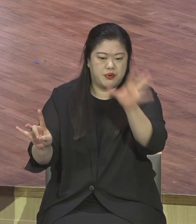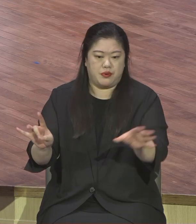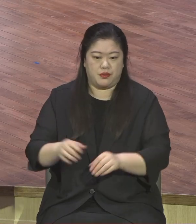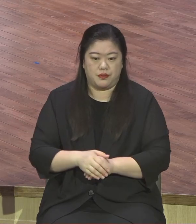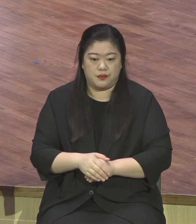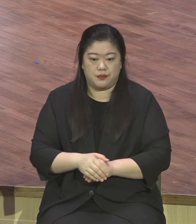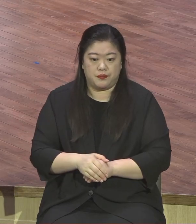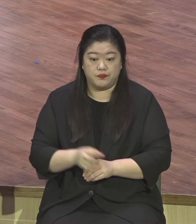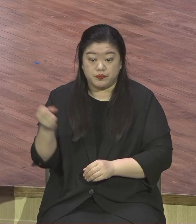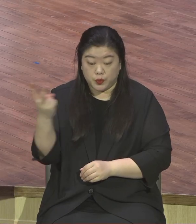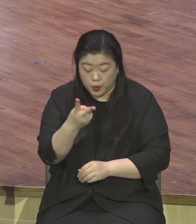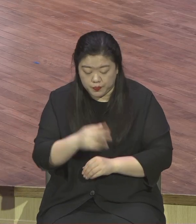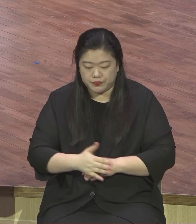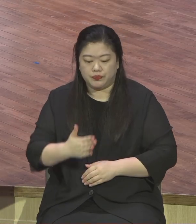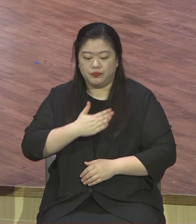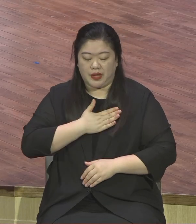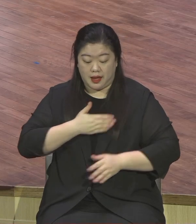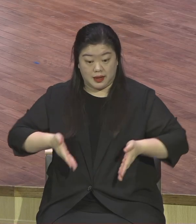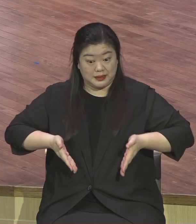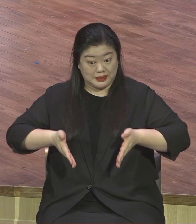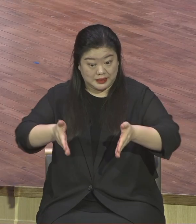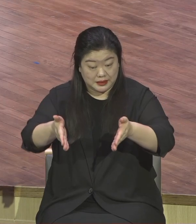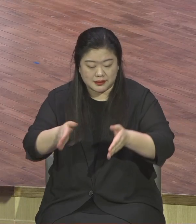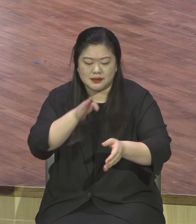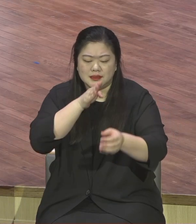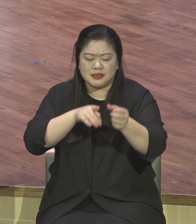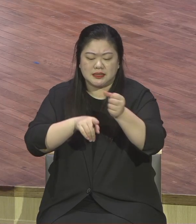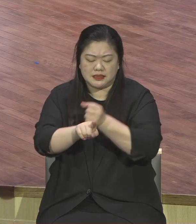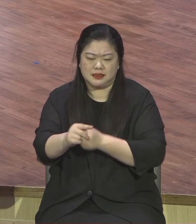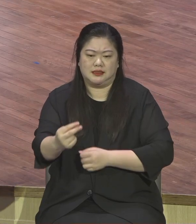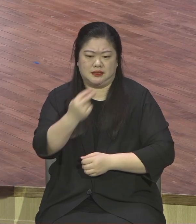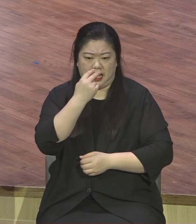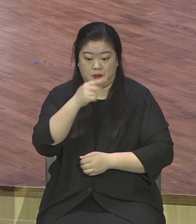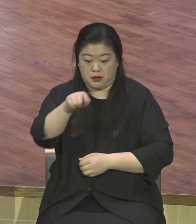기리오 진리오 생명이니 나로 말미암장군은 아버지 갈 자가 없느니라